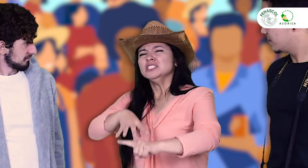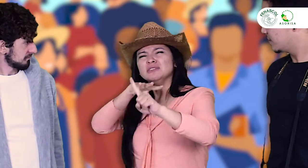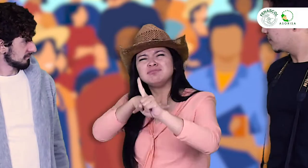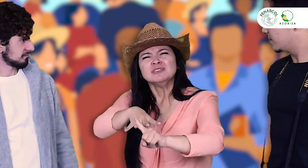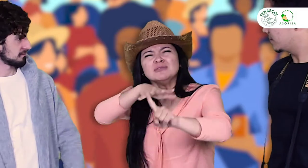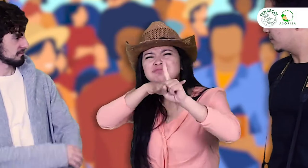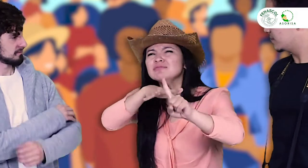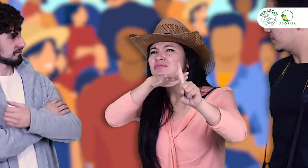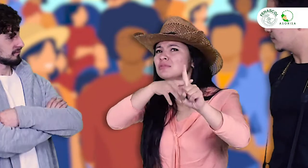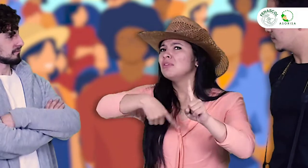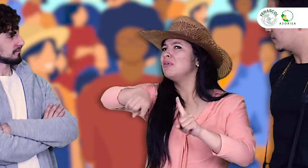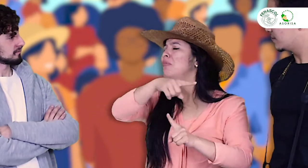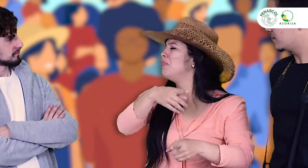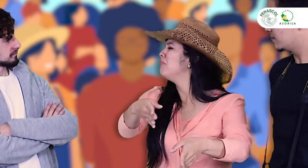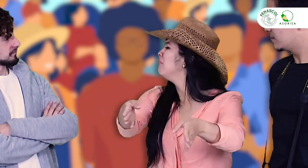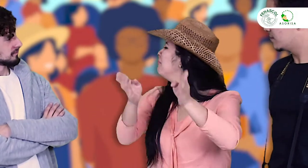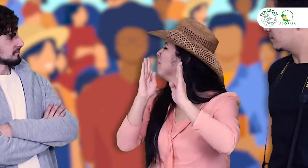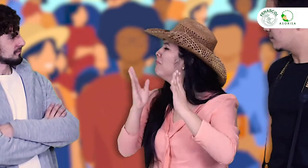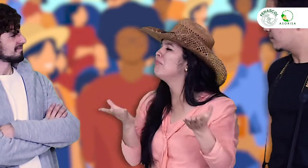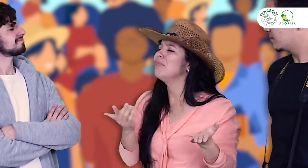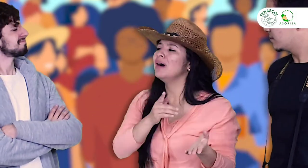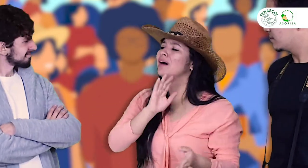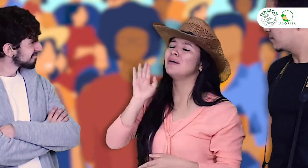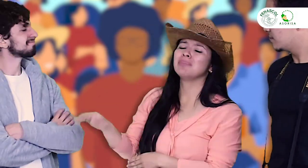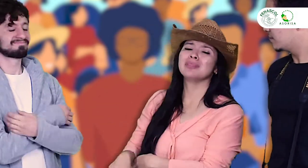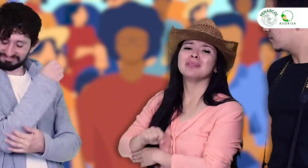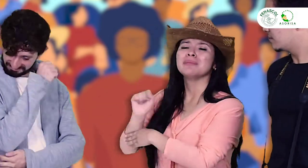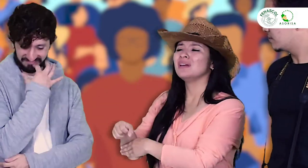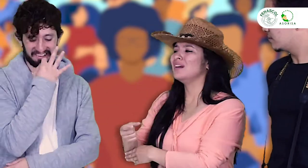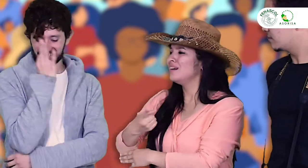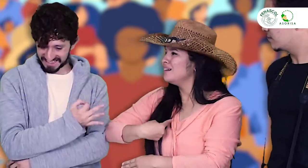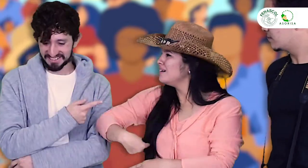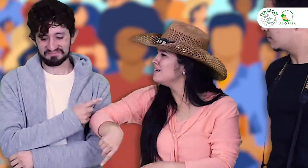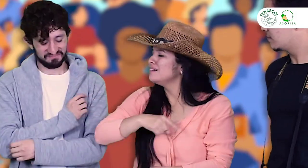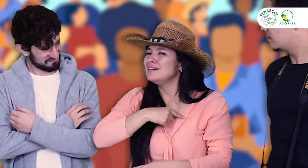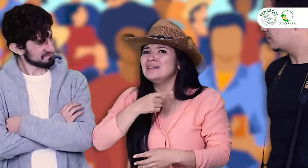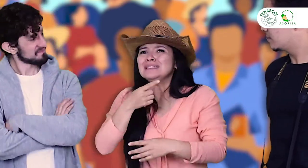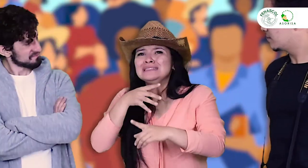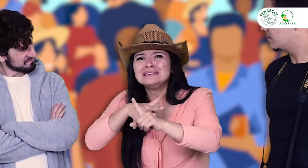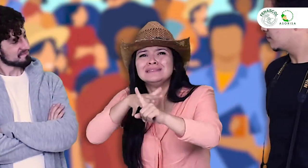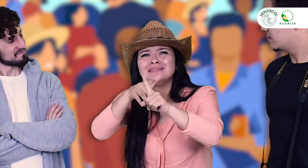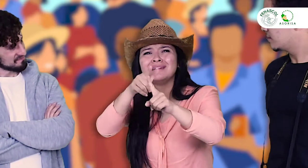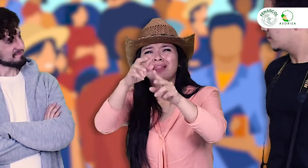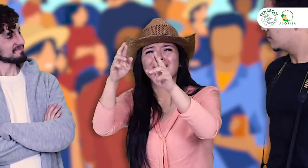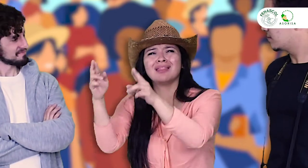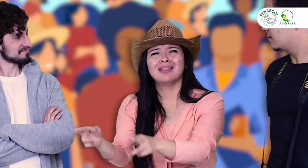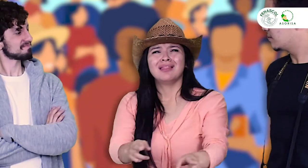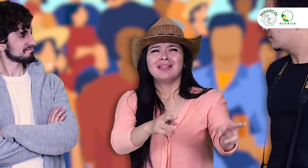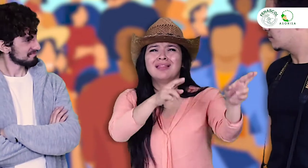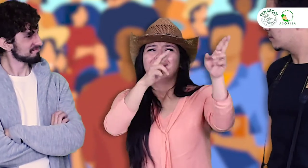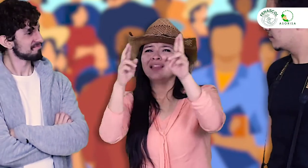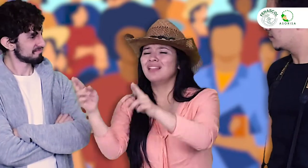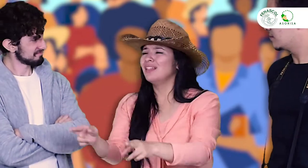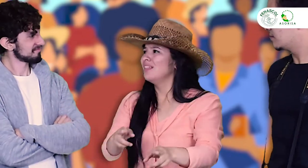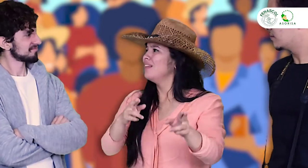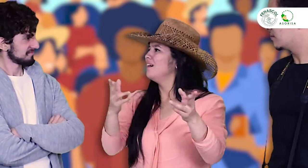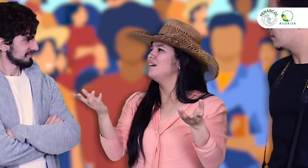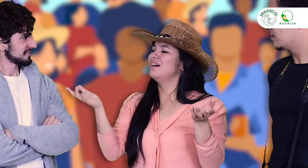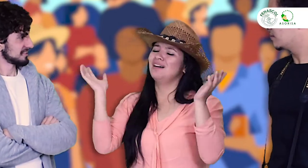incidido en muchos cuatrenios de gobiernos, pero no nos prestan atención, nos ignoran. Y estas acciones se